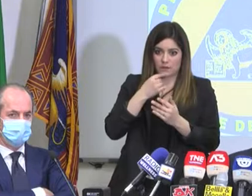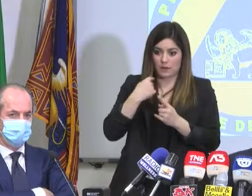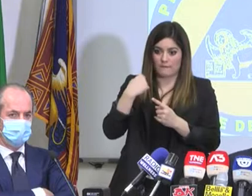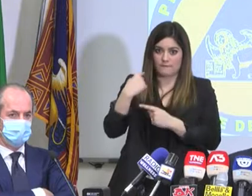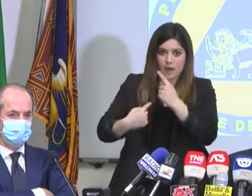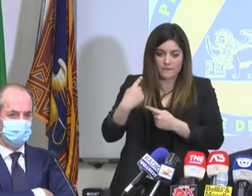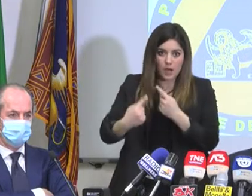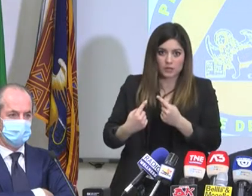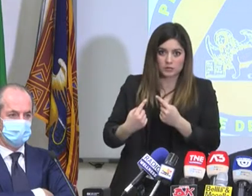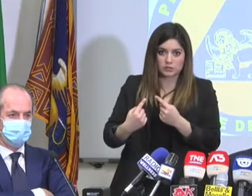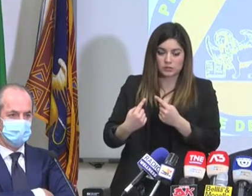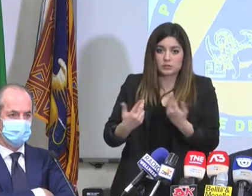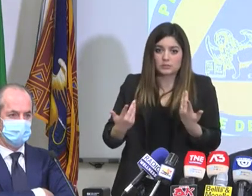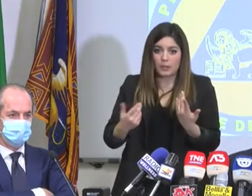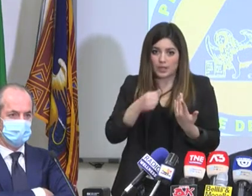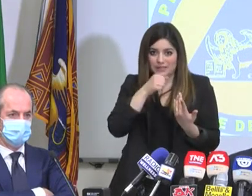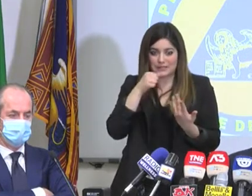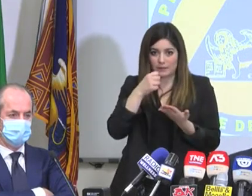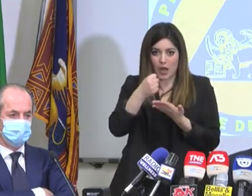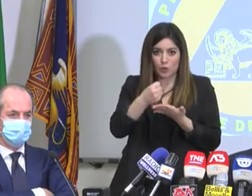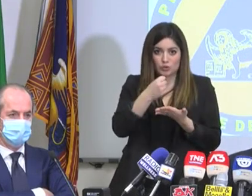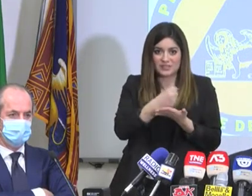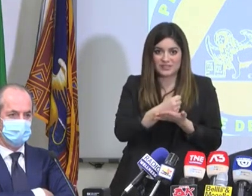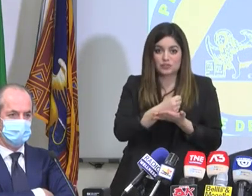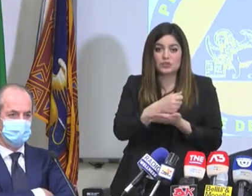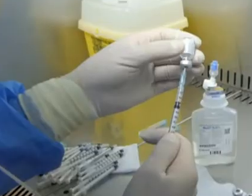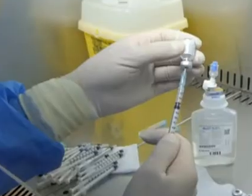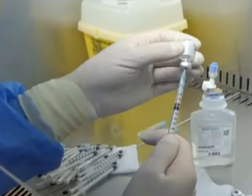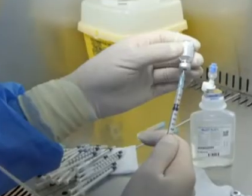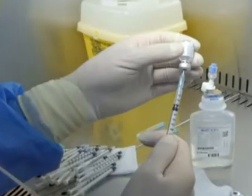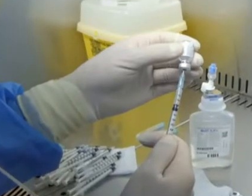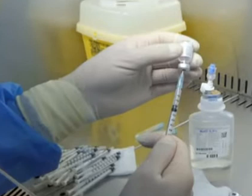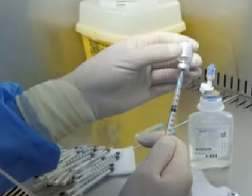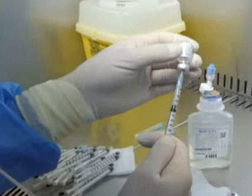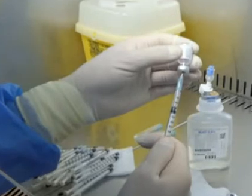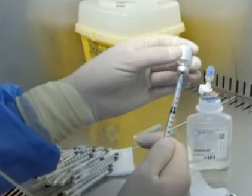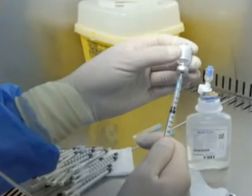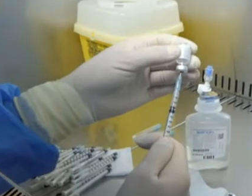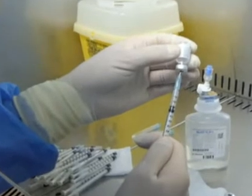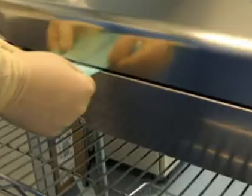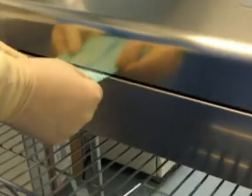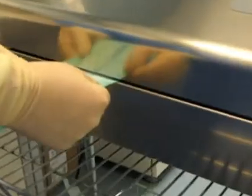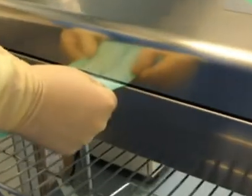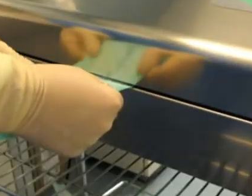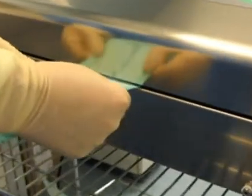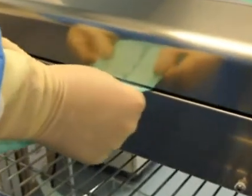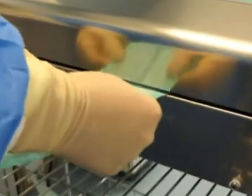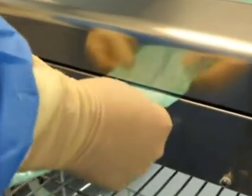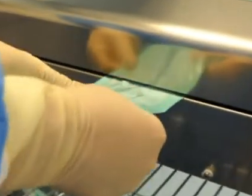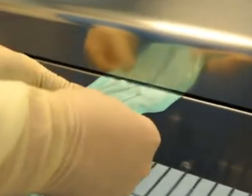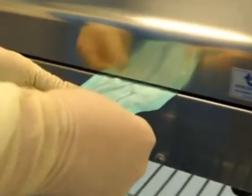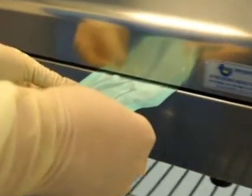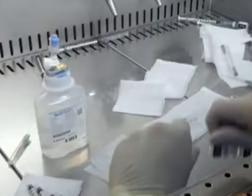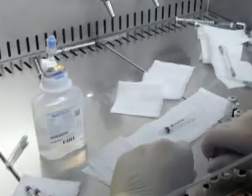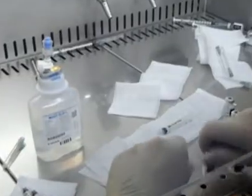all'autorizzazione che è necessaria per l'importazione perché questa è una legge dello Stato. Noi tiriamo dritti, prosegue Zaia, perché l'obiettivo è vaccinare i